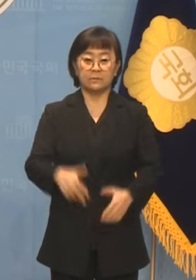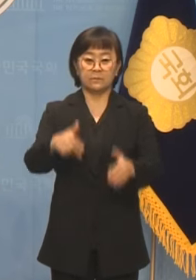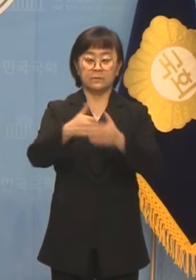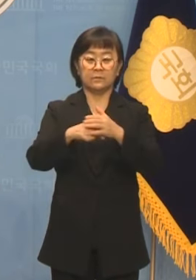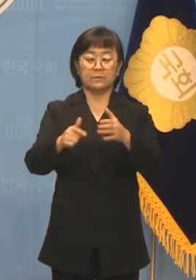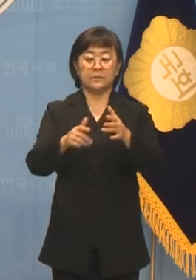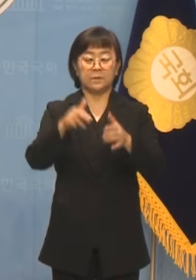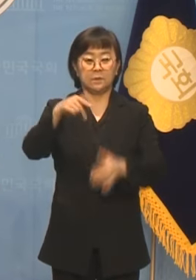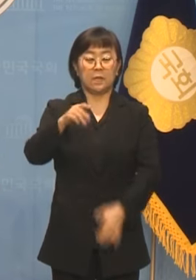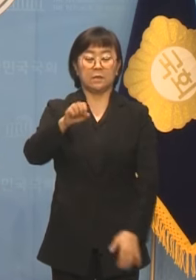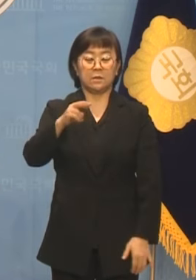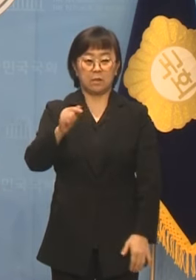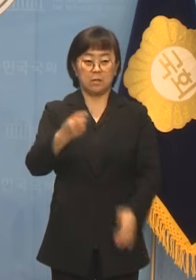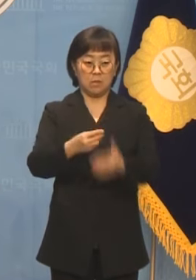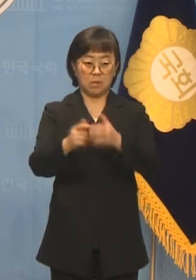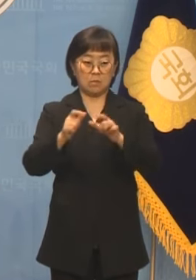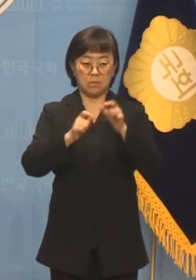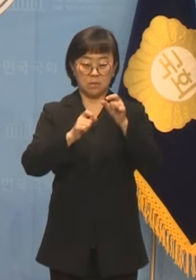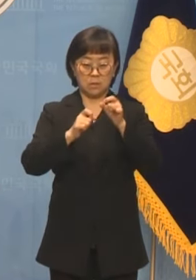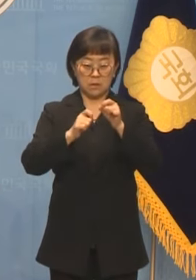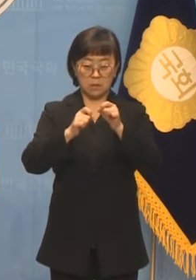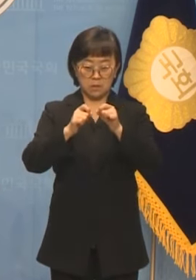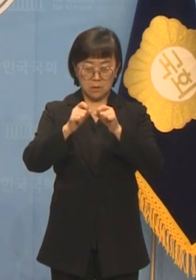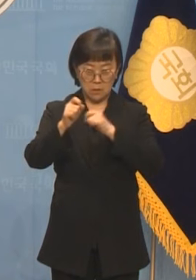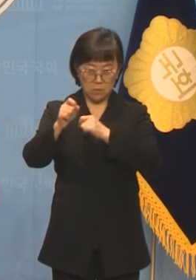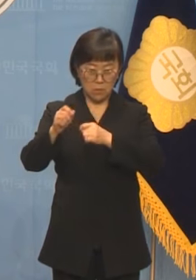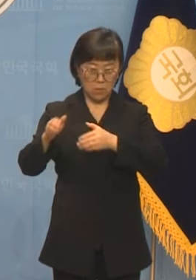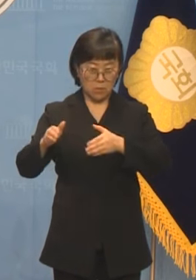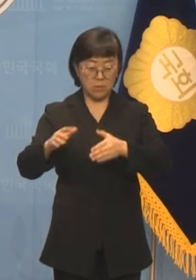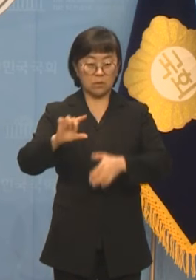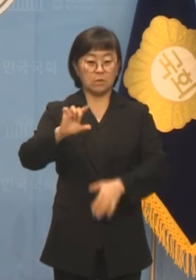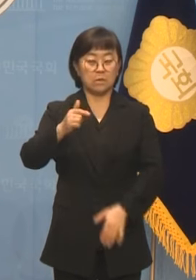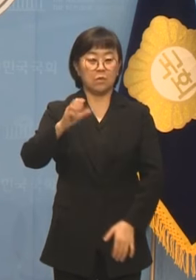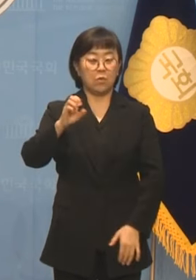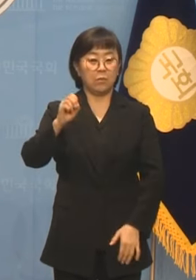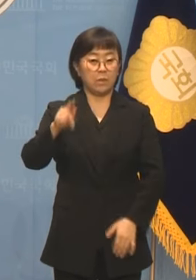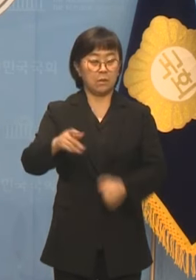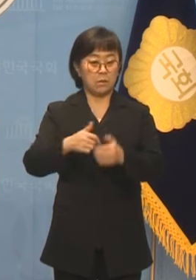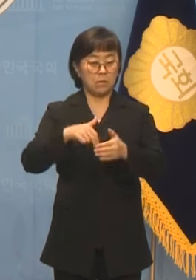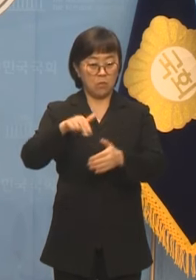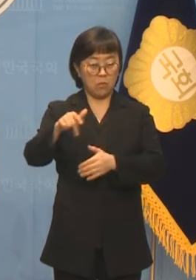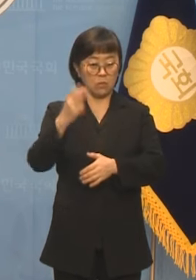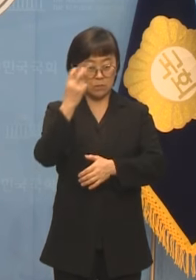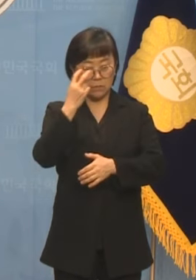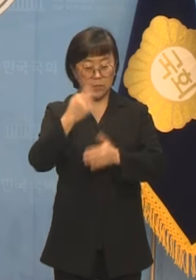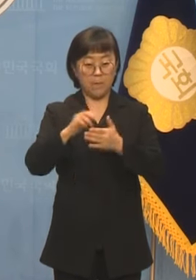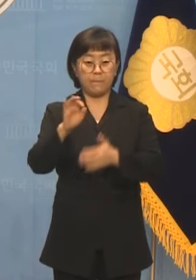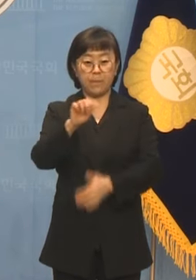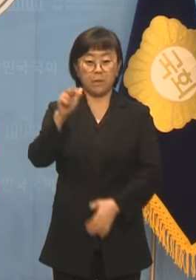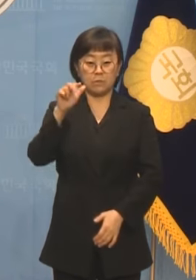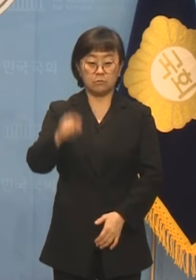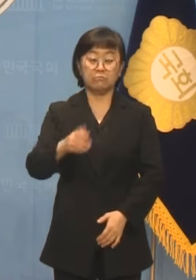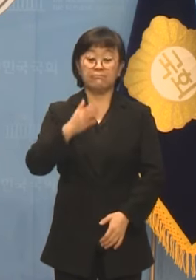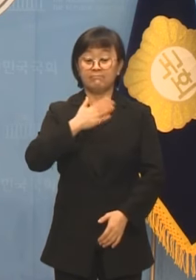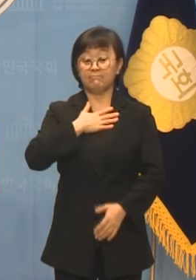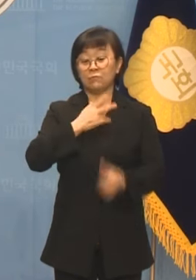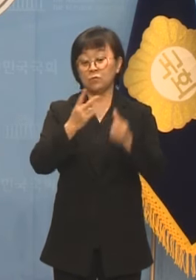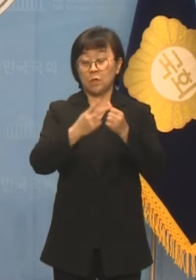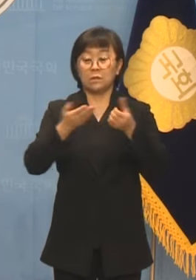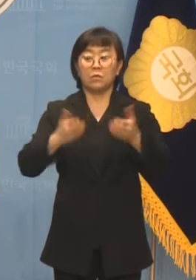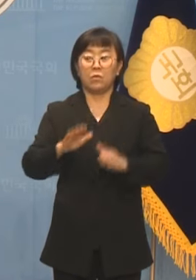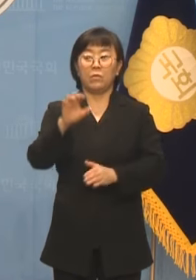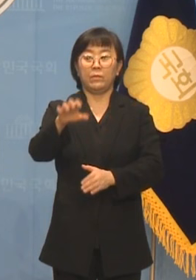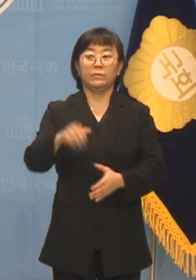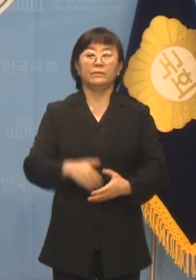장산리에 이르는 길고 긴 GOP를 걷고 살피며 어느새 파주는 제2의 고향이 되었습니다